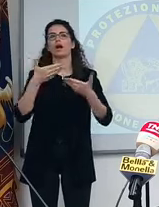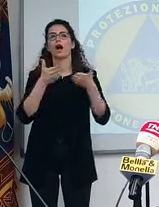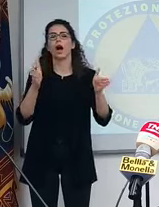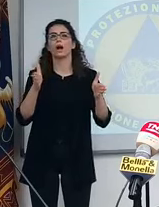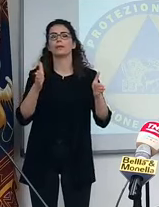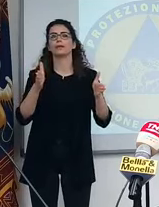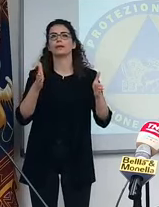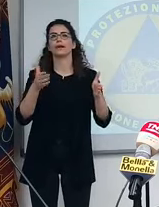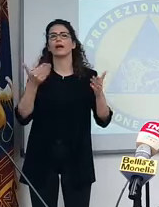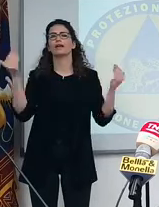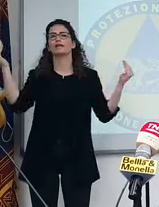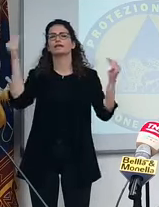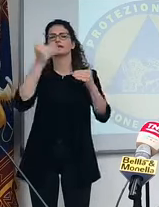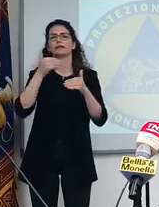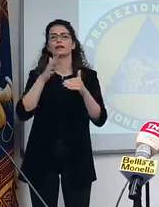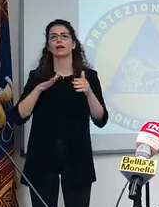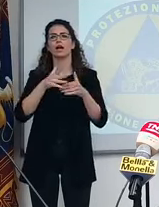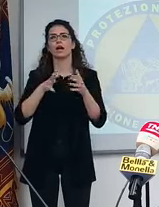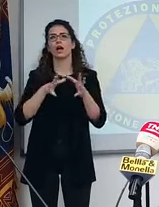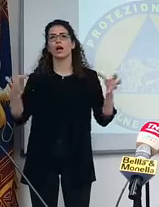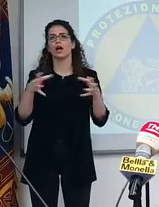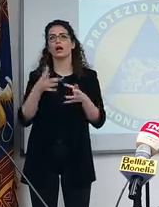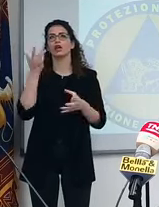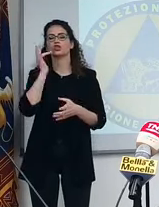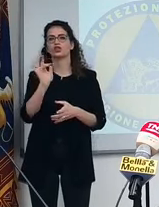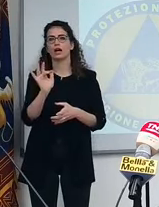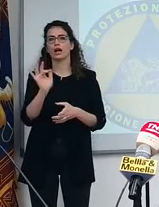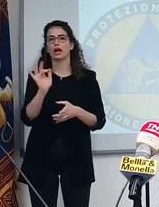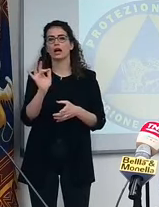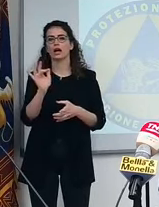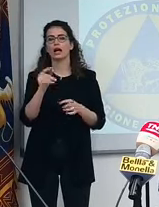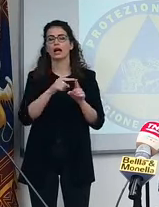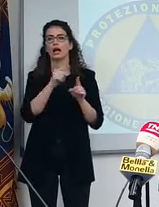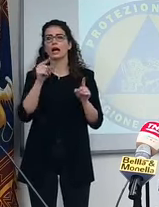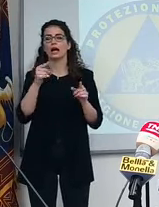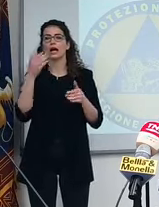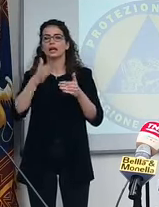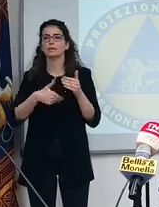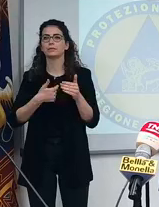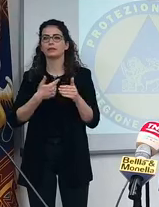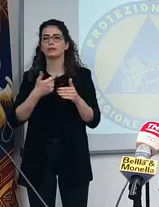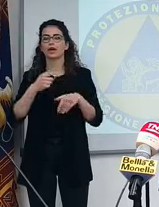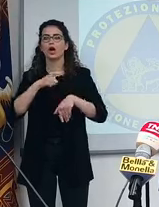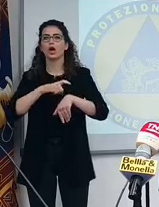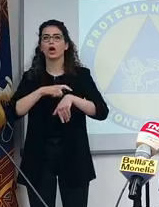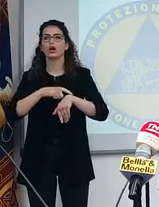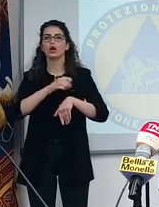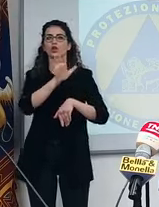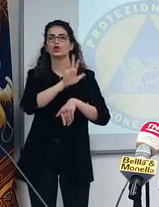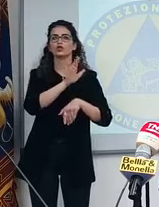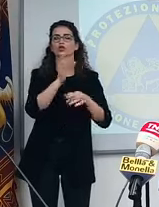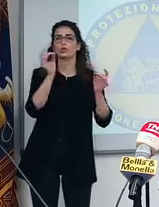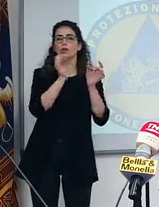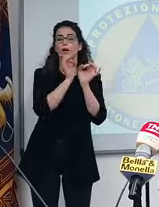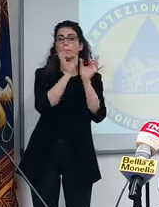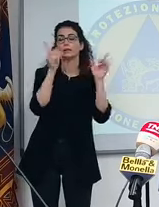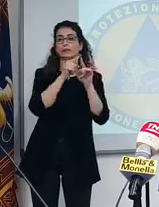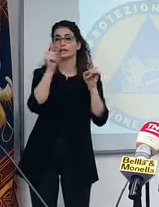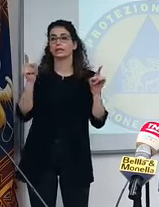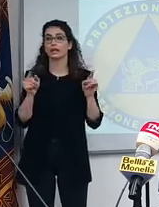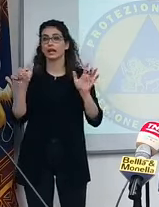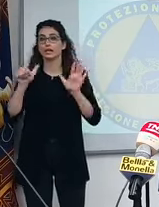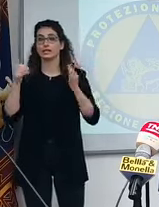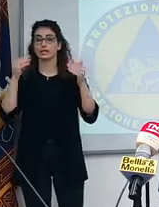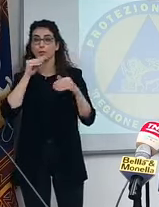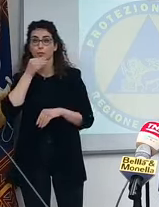in zona gialla fino alle 18. Dalle 5 del mattino fino alle 18. Uno dice,